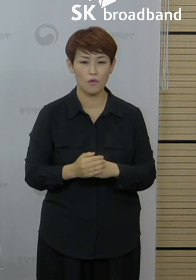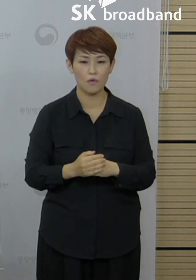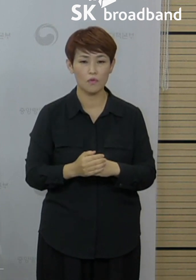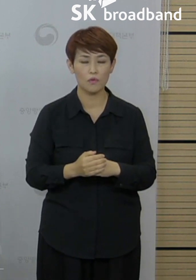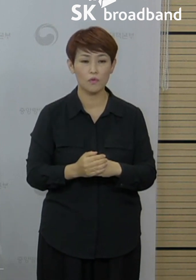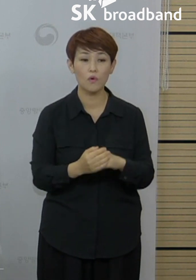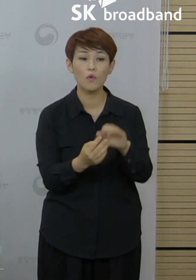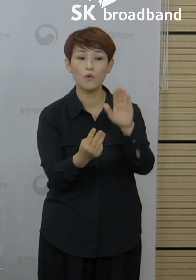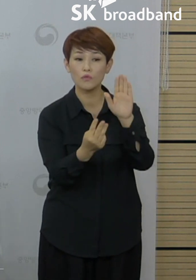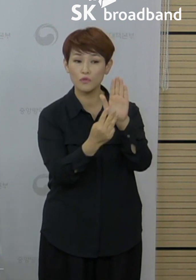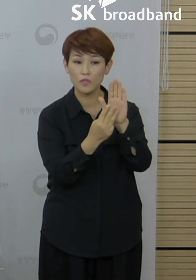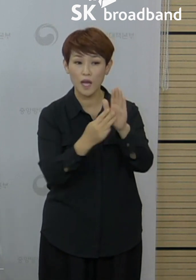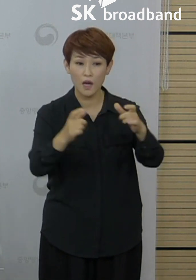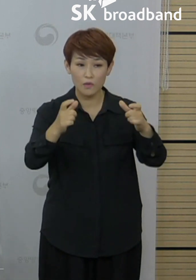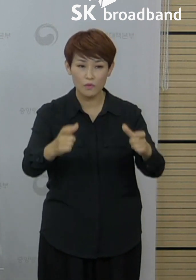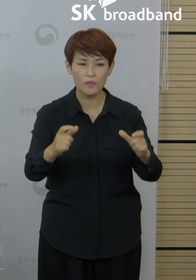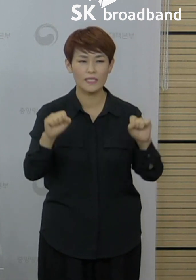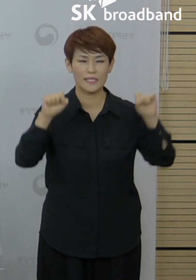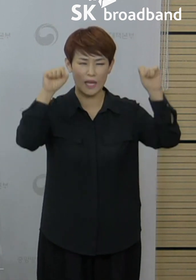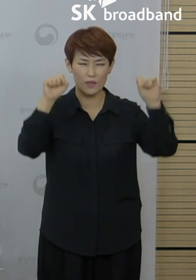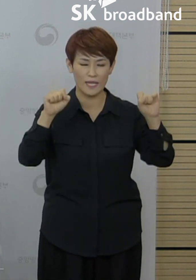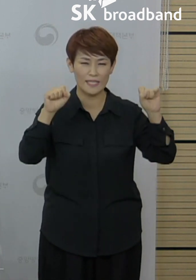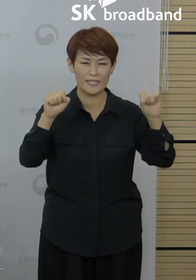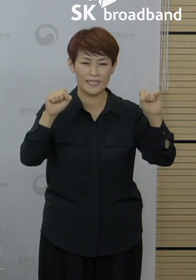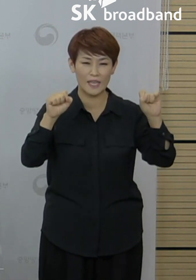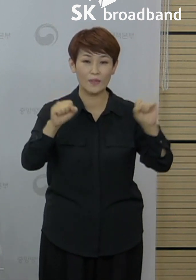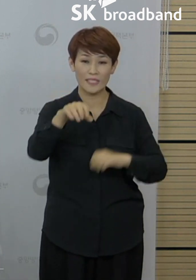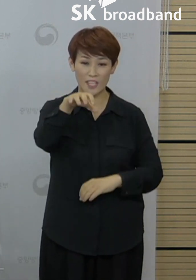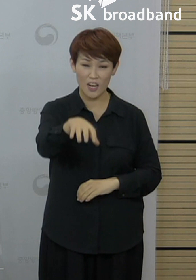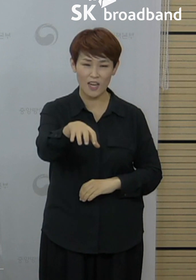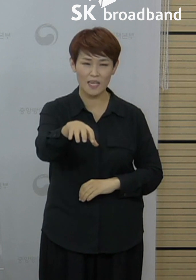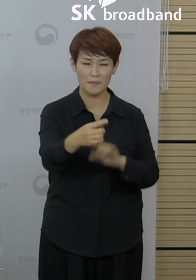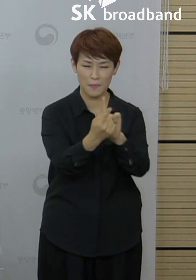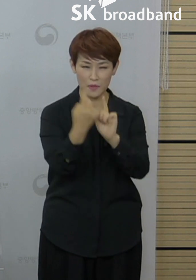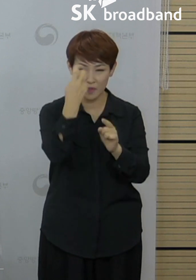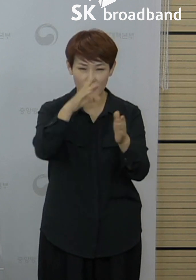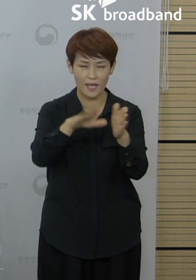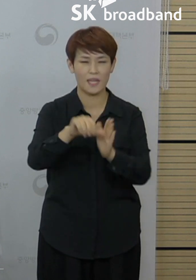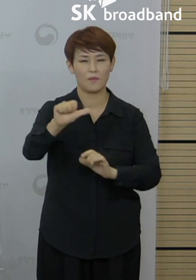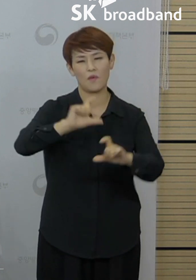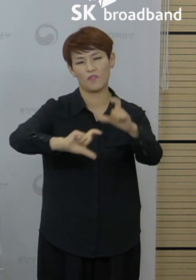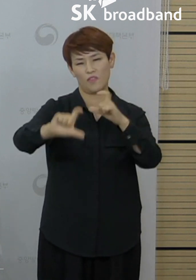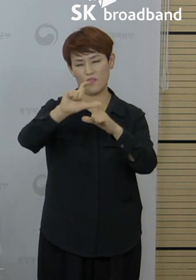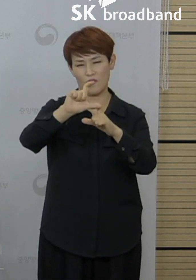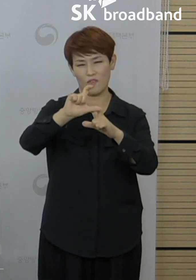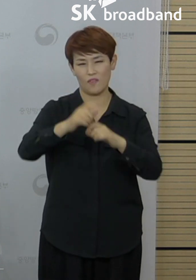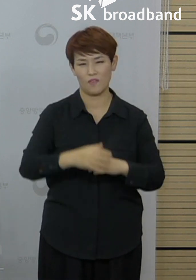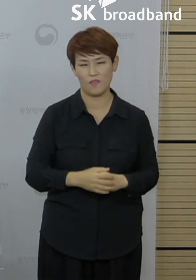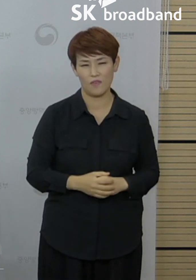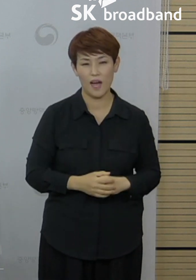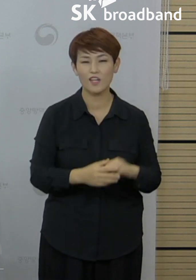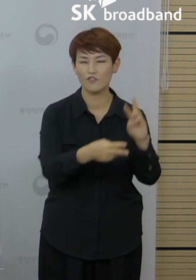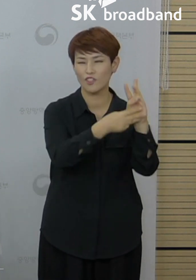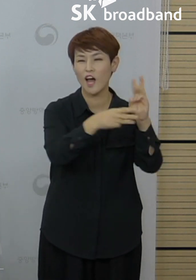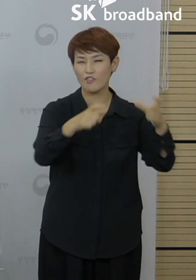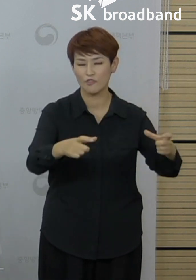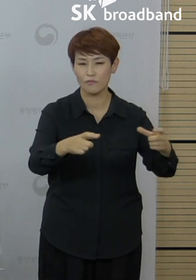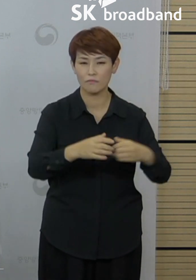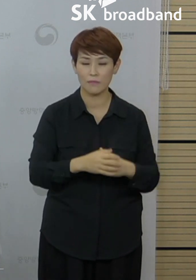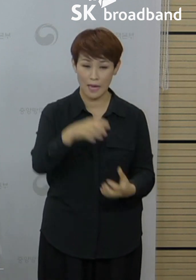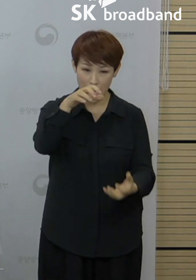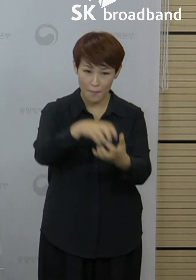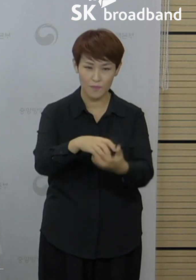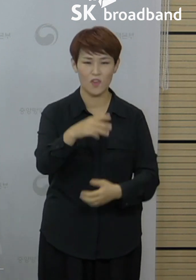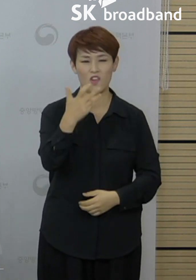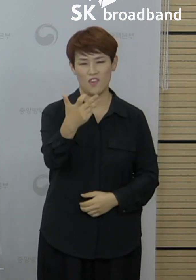체육시설과 관련해서 접촉자 조사 중에 5명이 추가되어 현재까지 누적 확진자는 총 18명입니다.